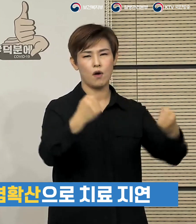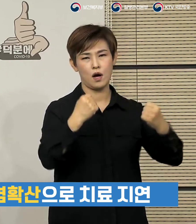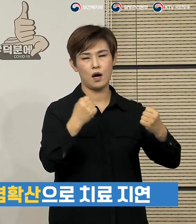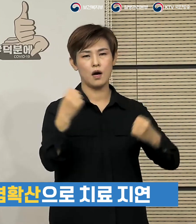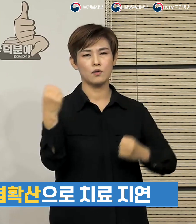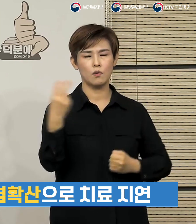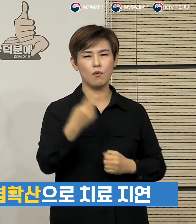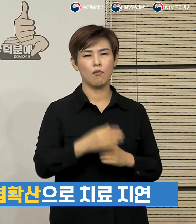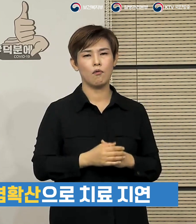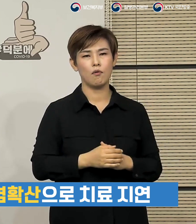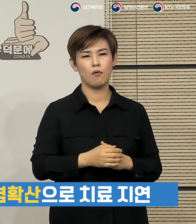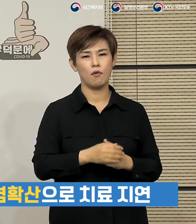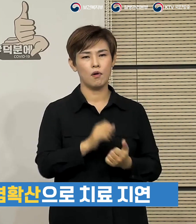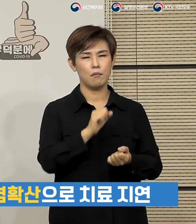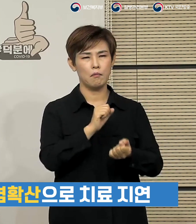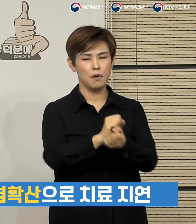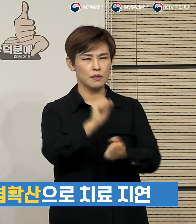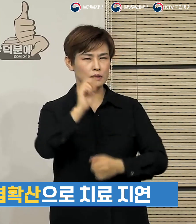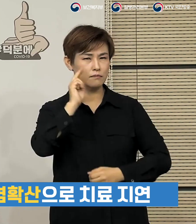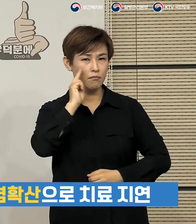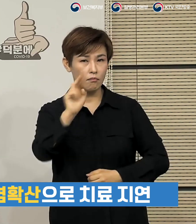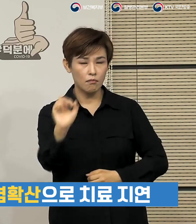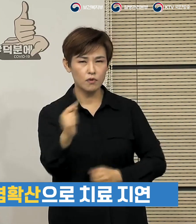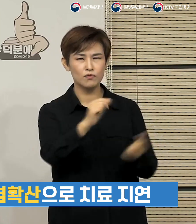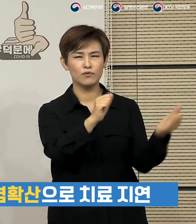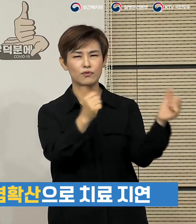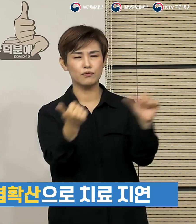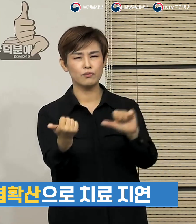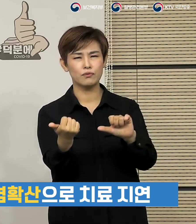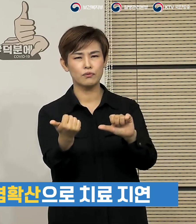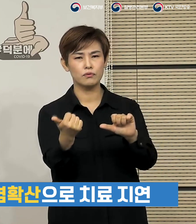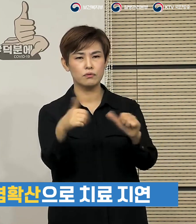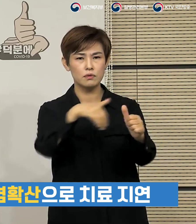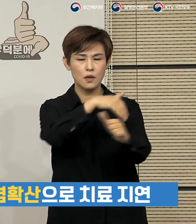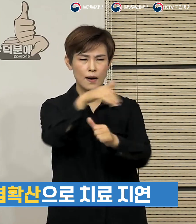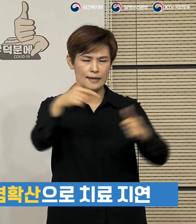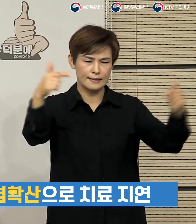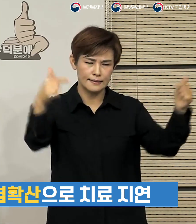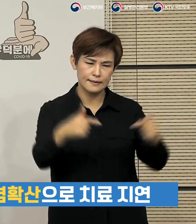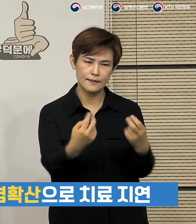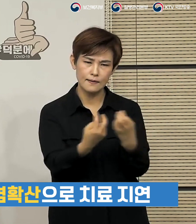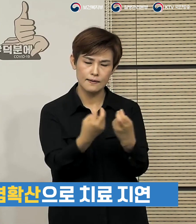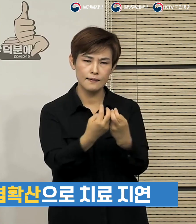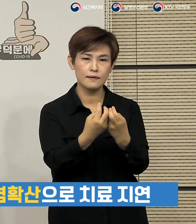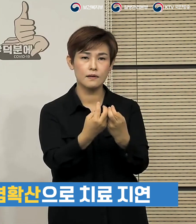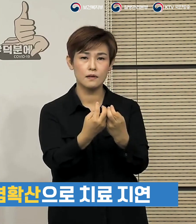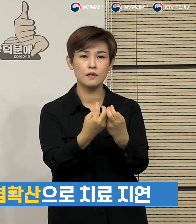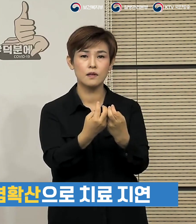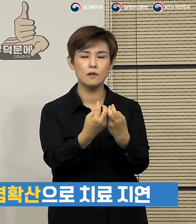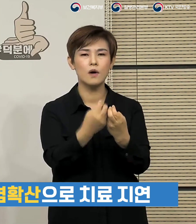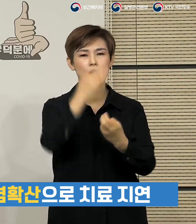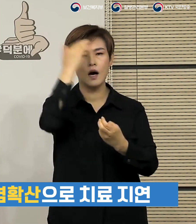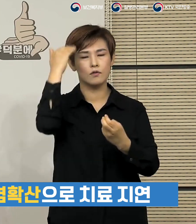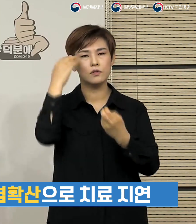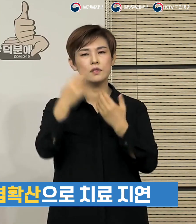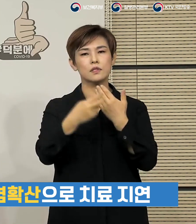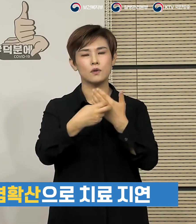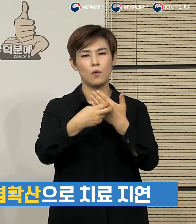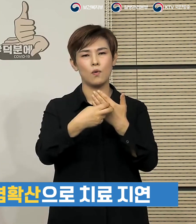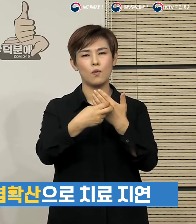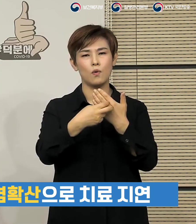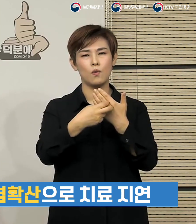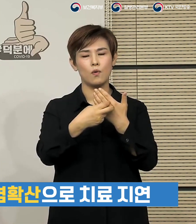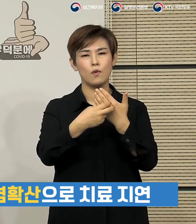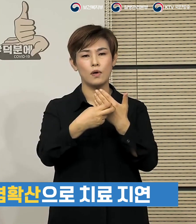질환으로 인해서 사망에 이르게 되는 사례를 얼마나 줄일 수 있을 것인가가 우리나라 의료체계에 대한